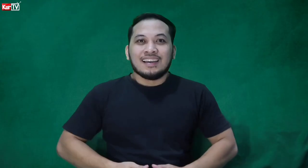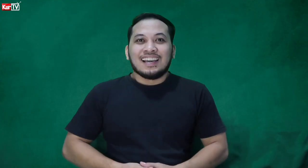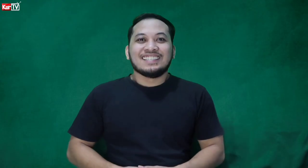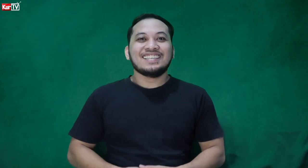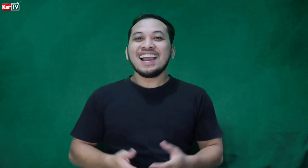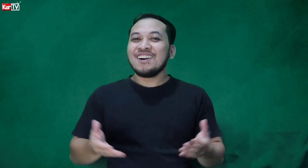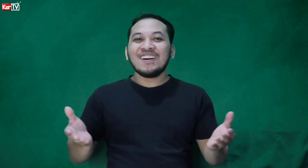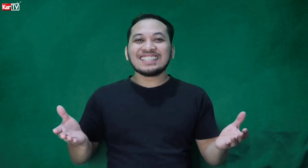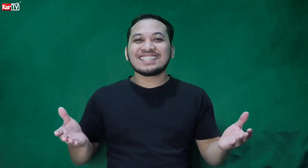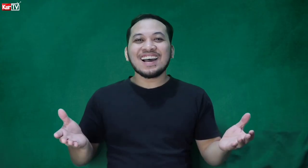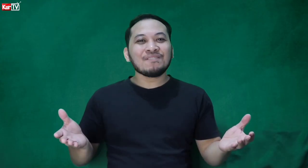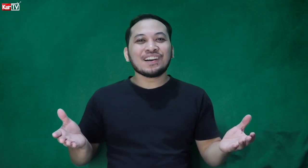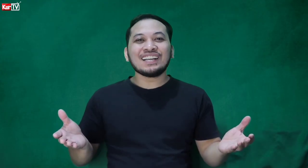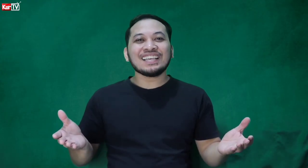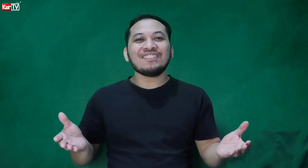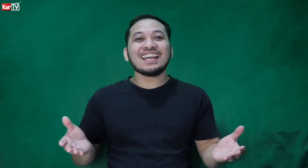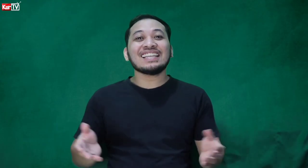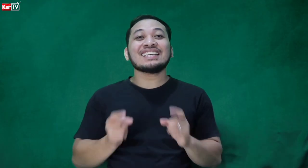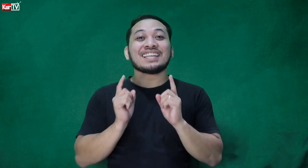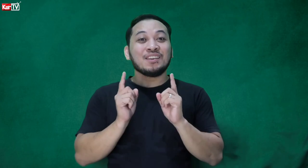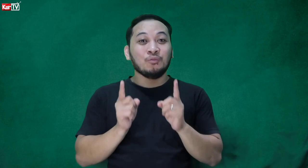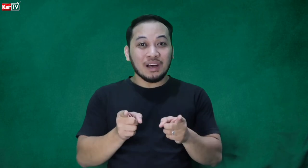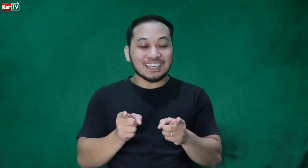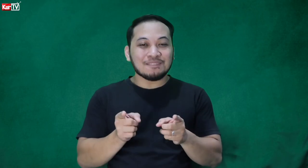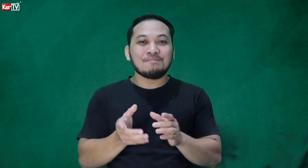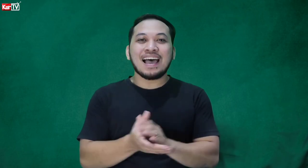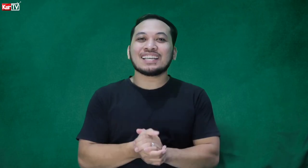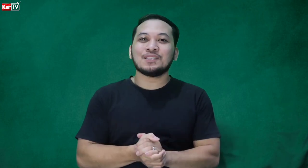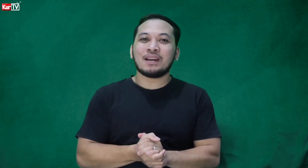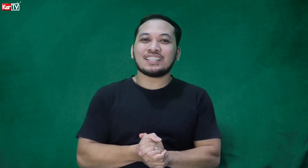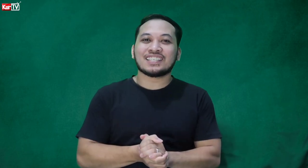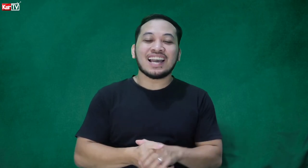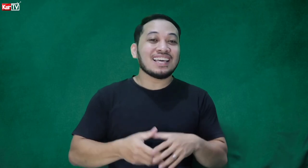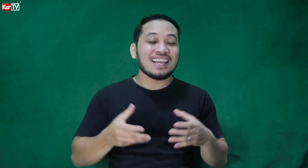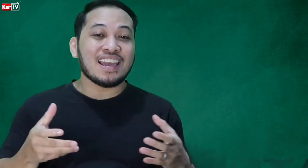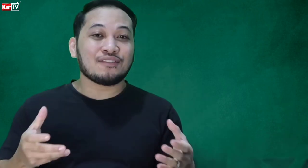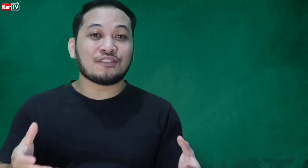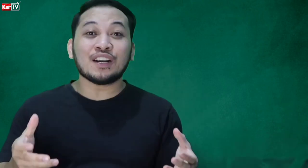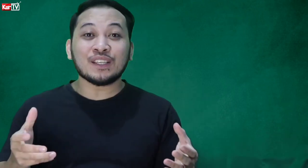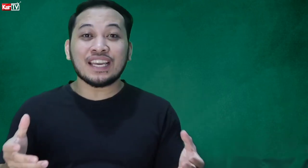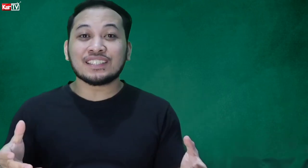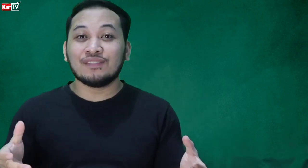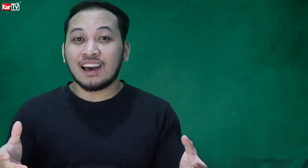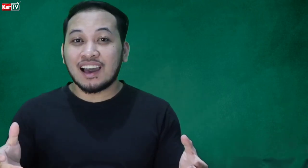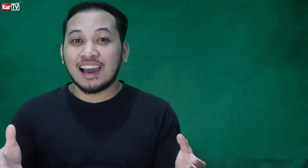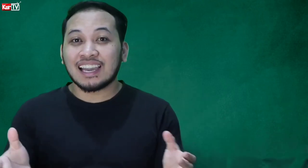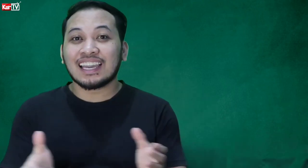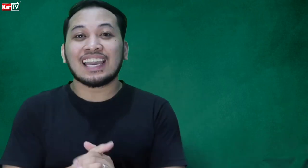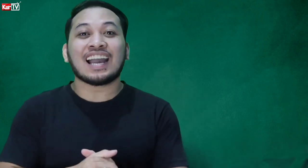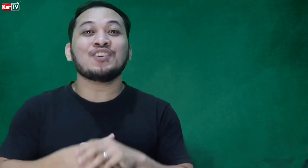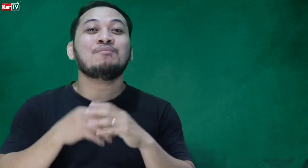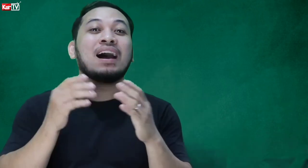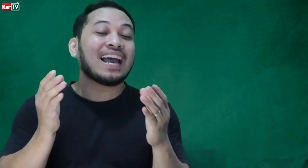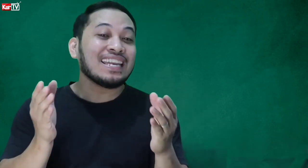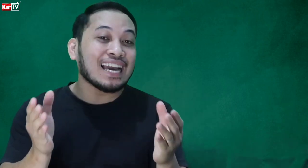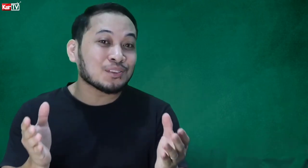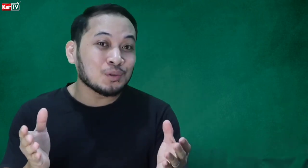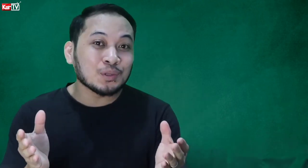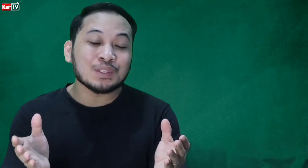Yeah! What's up, CURR TV Natics! And welcome back to my channel. And for today's vlog, kayo ba ay natuto